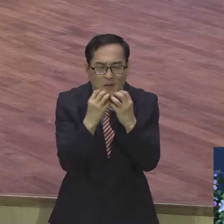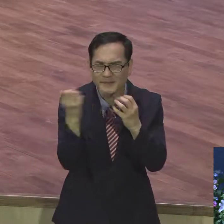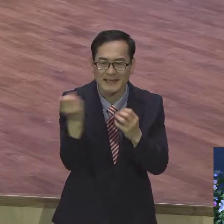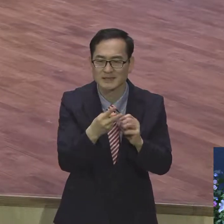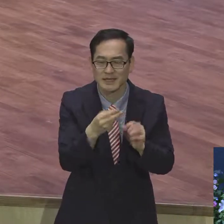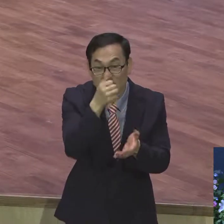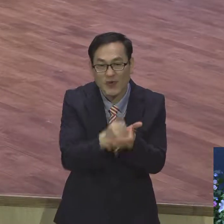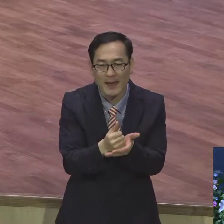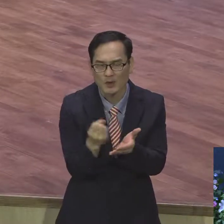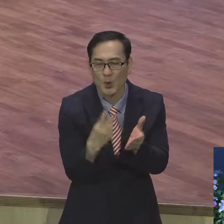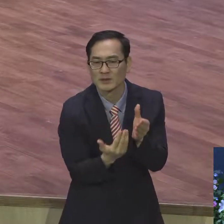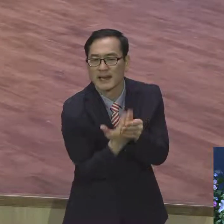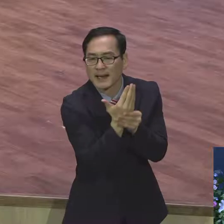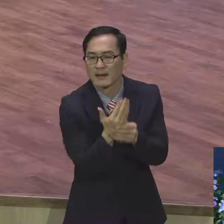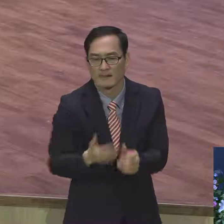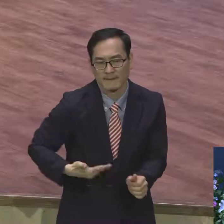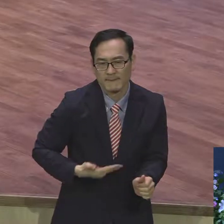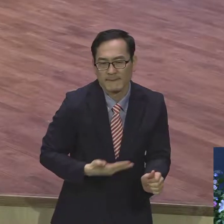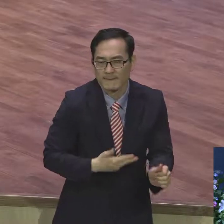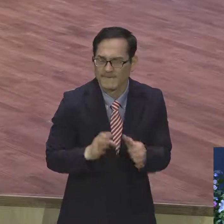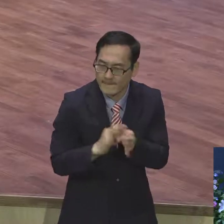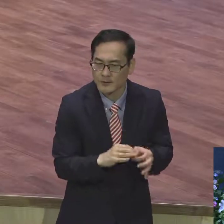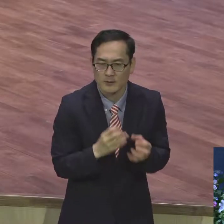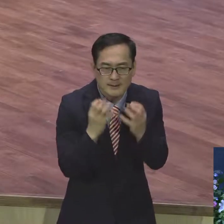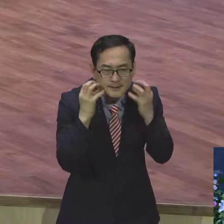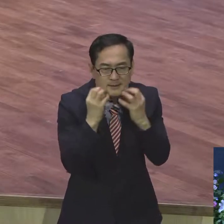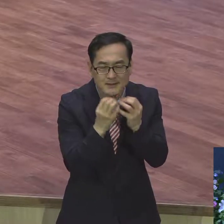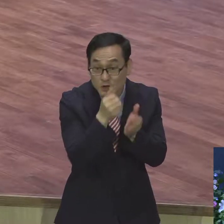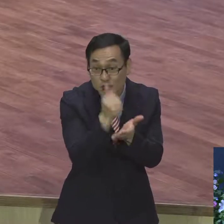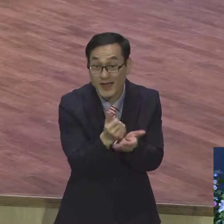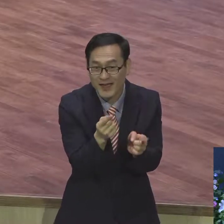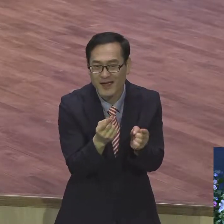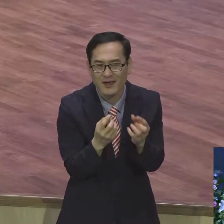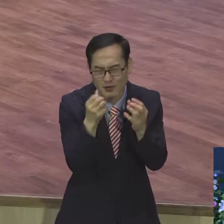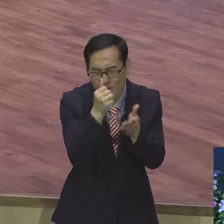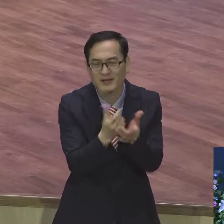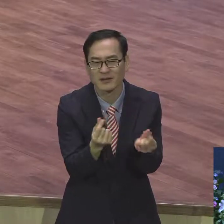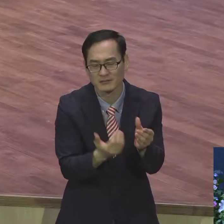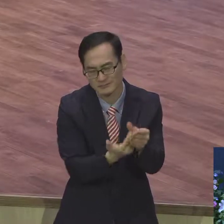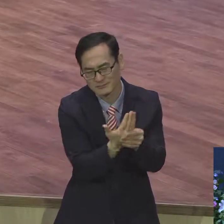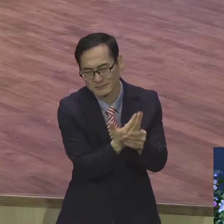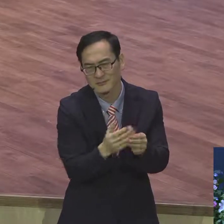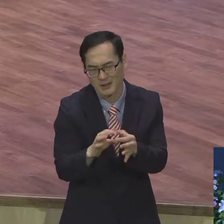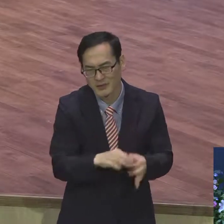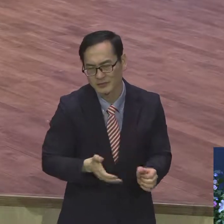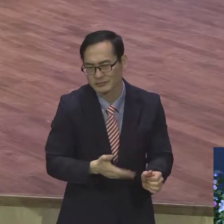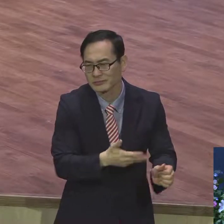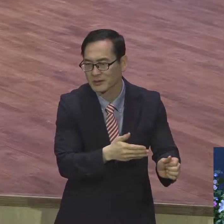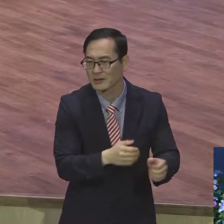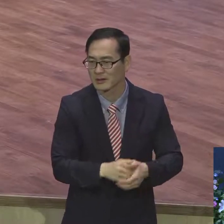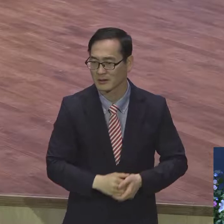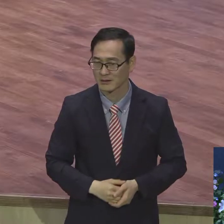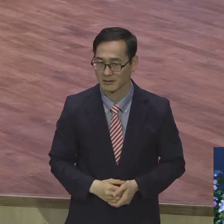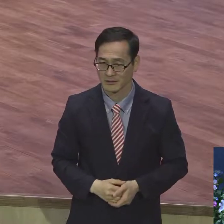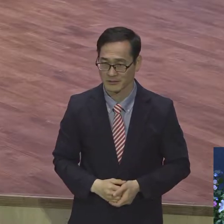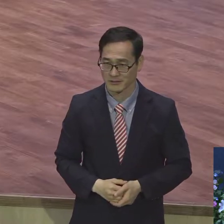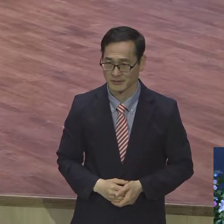그래서 이 사도 바울 또 오늘 본문을 통해서 우리를 더 이상 불의의 무기로 죄게